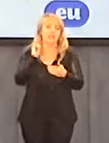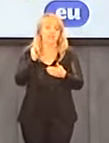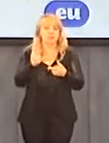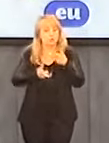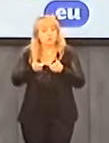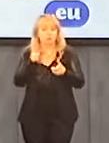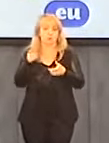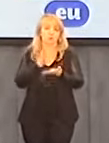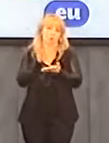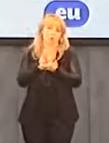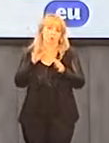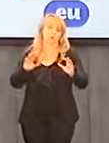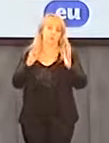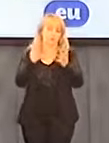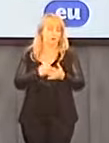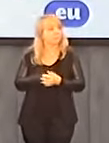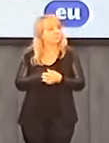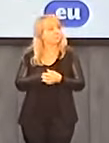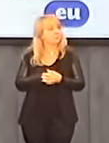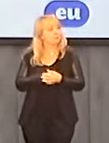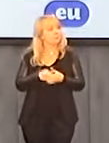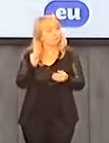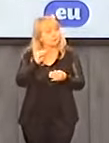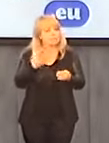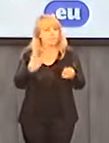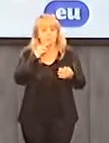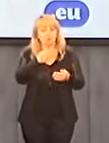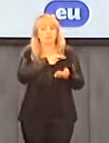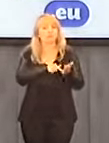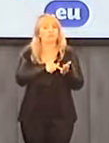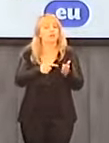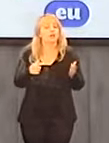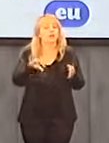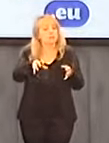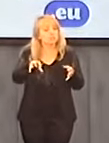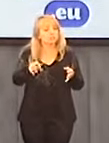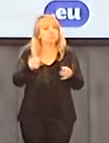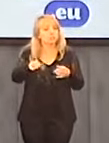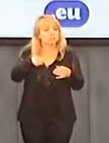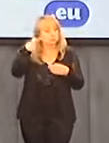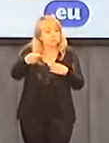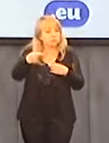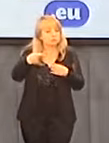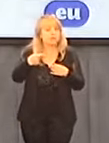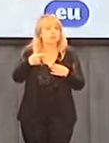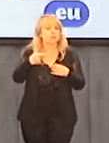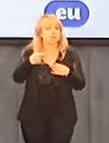wspomóc tutaj Episkopat. Chcę dodać, że zespół w przyszłym tygodniu prawdopodobnie